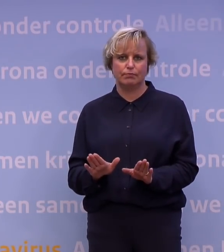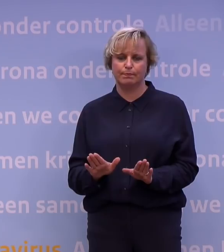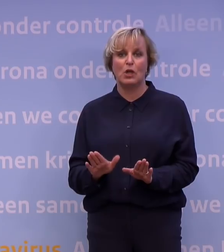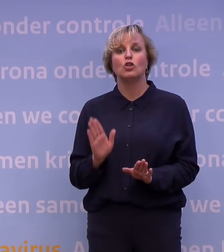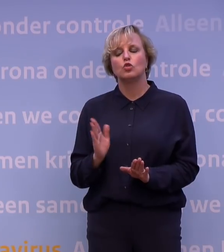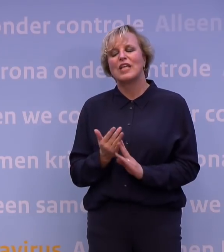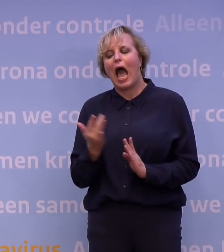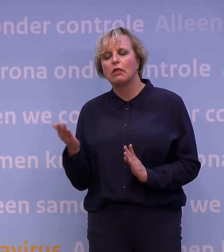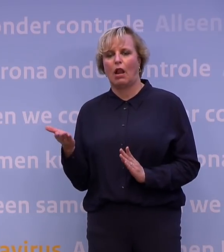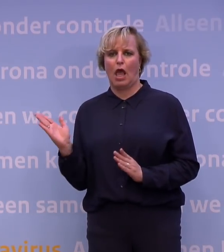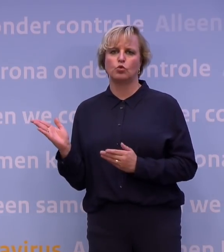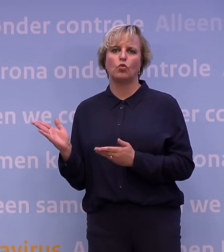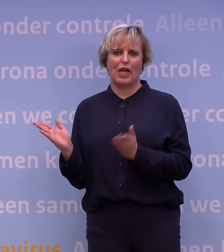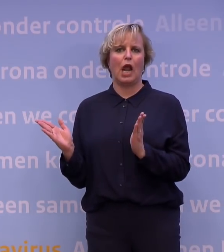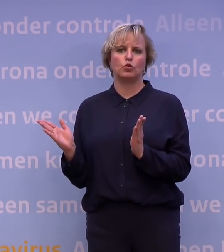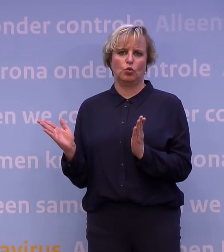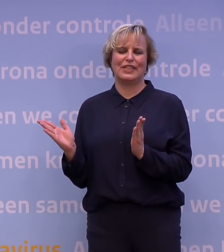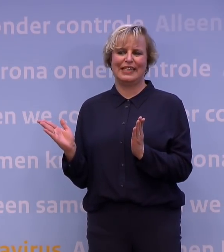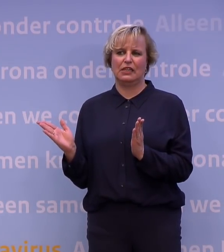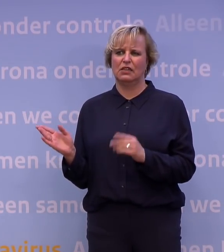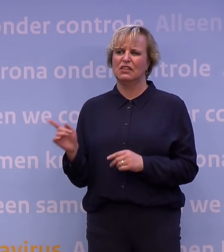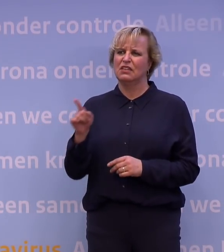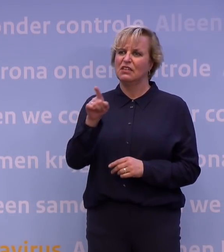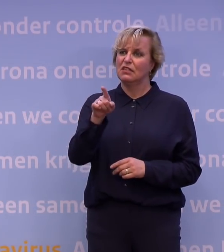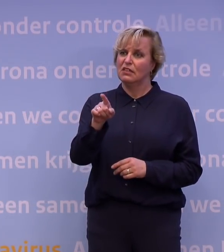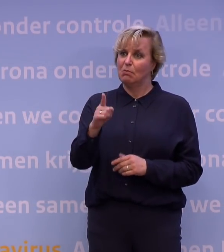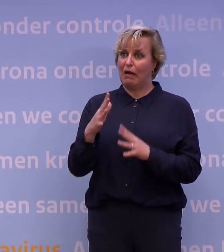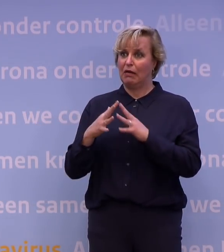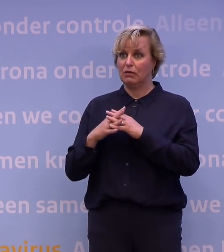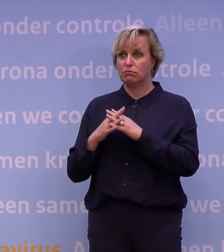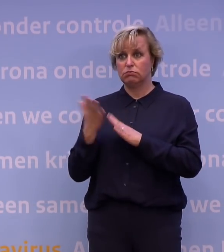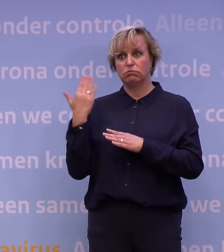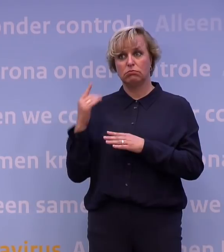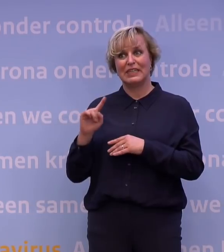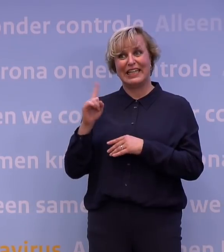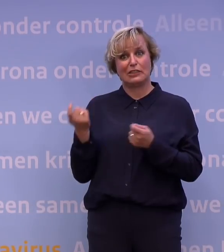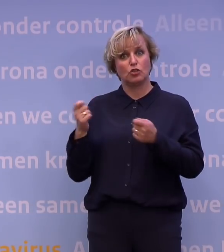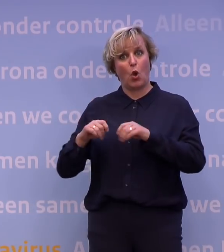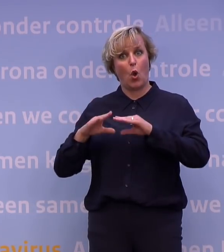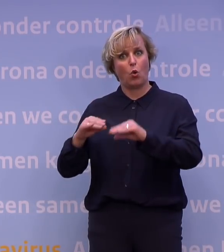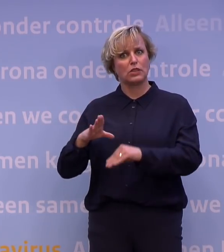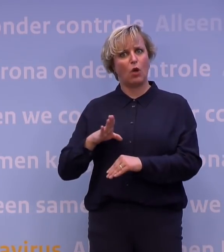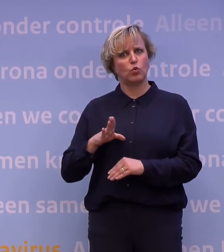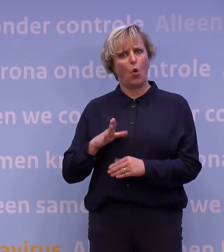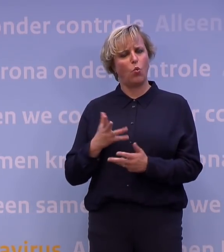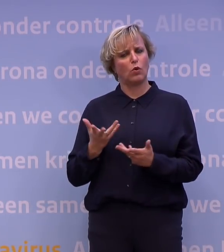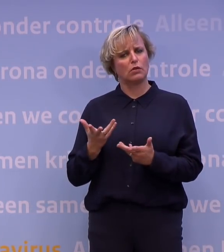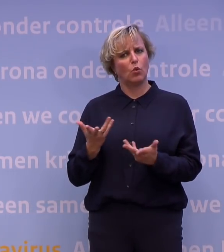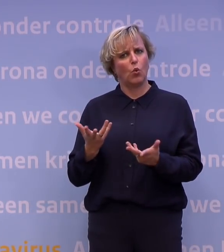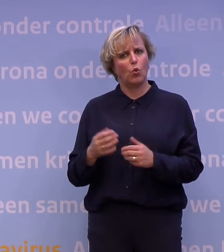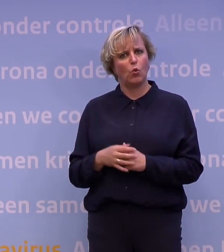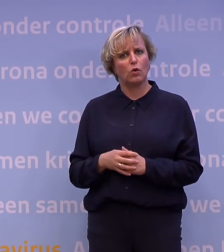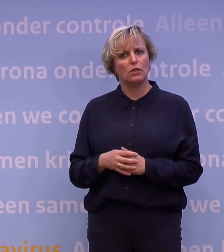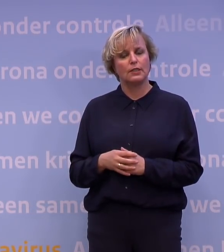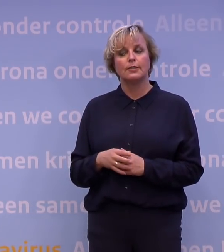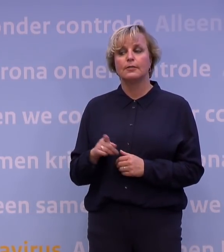Dus we hebben een paar uitzonderingen gemaakt. En die grondwettelijke bezwaren, die waren de eerste lok dan ook al? Heeft de Raad van State u eigenlijk op de vingers getikt hieromtrend? Nee, maar